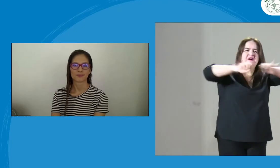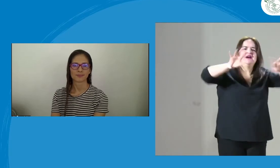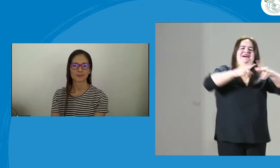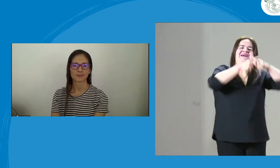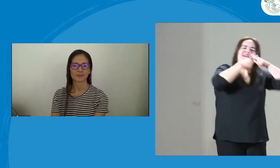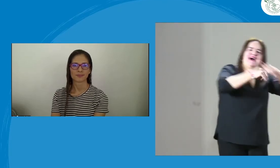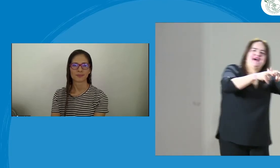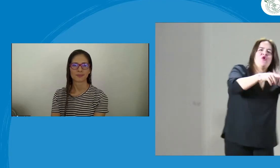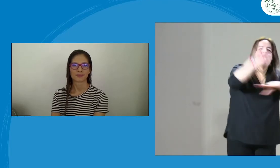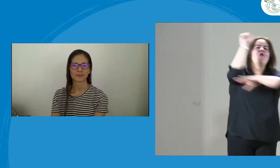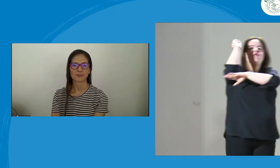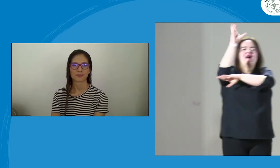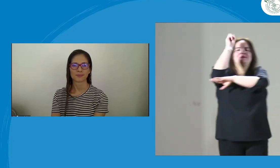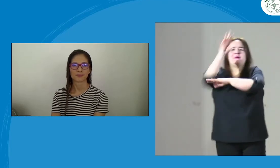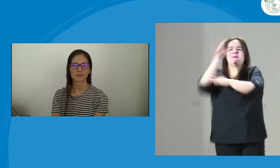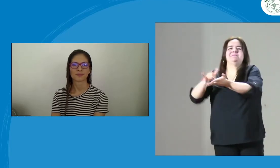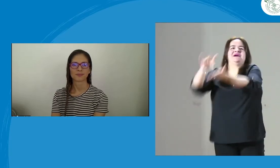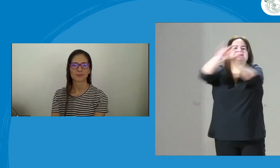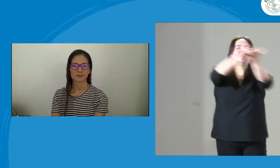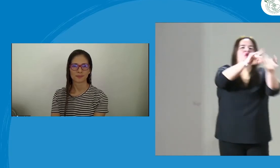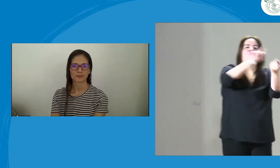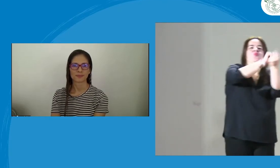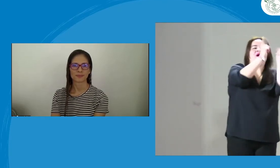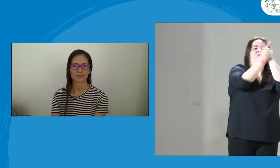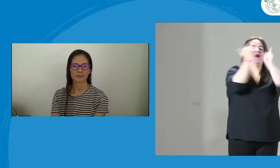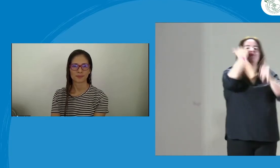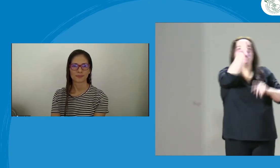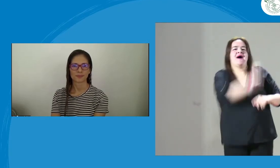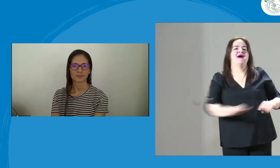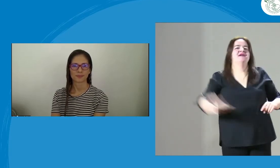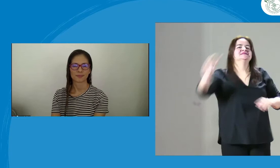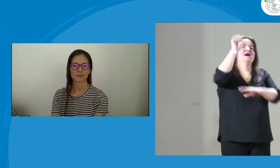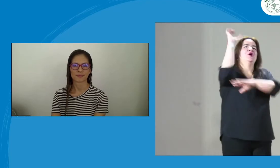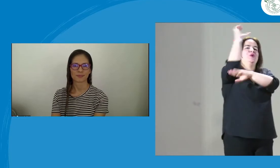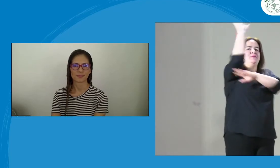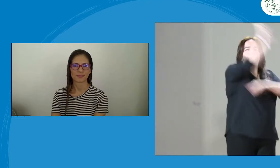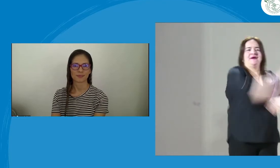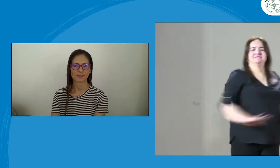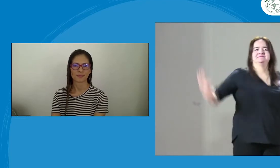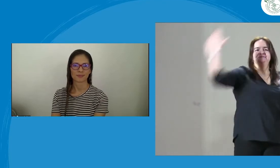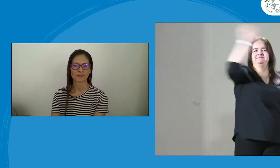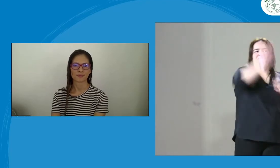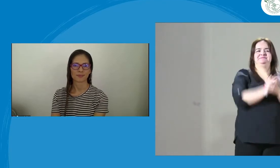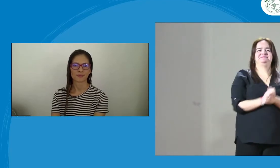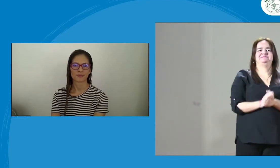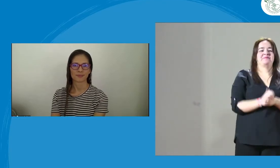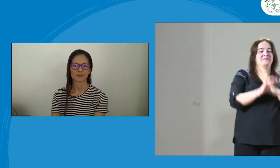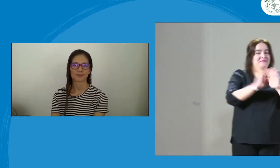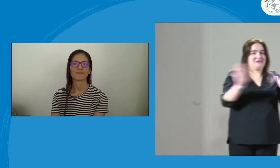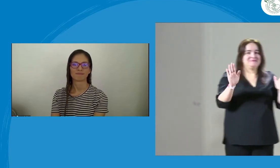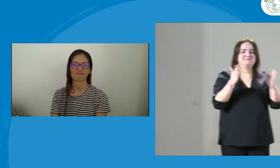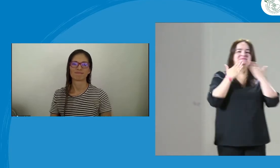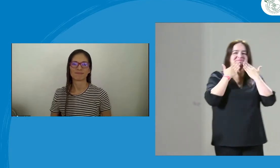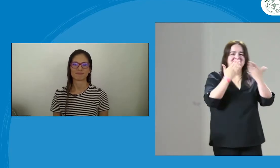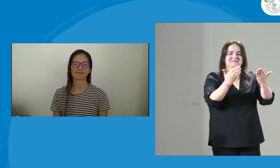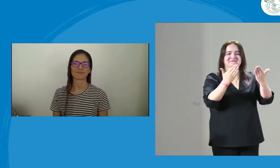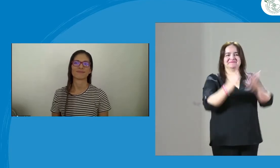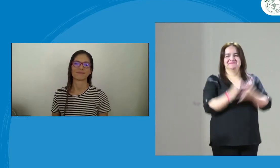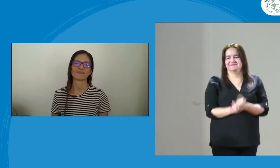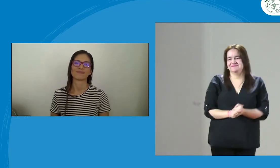programa de FENASCOL de mujeres vamos a empezar a hacer eventos, encuentros nacionales de mujeres donde vamos a hacer toda esta formación